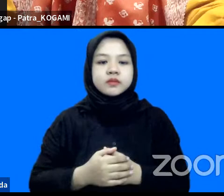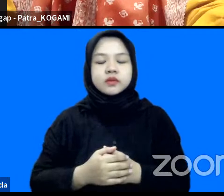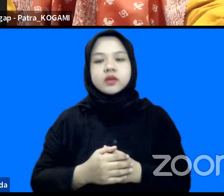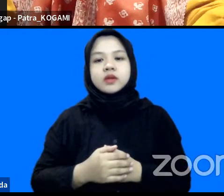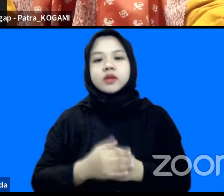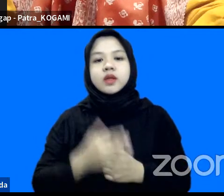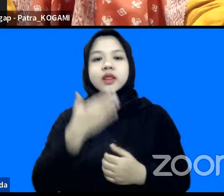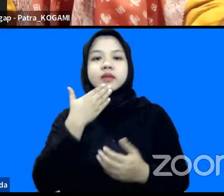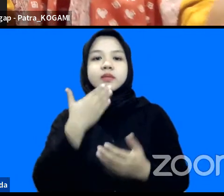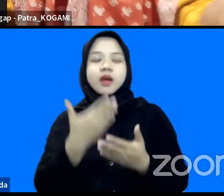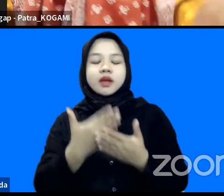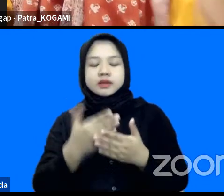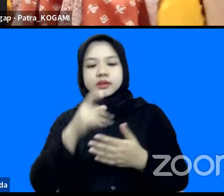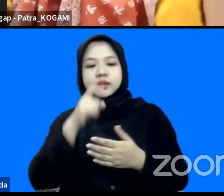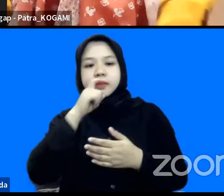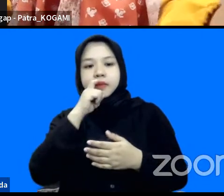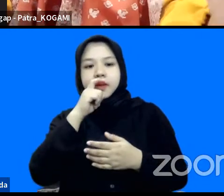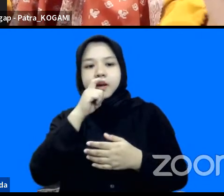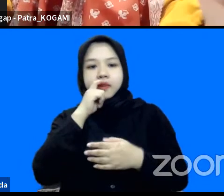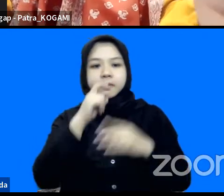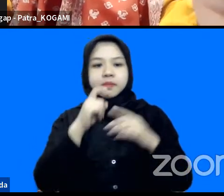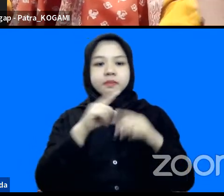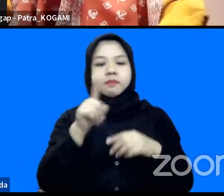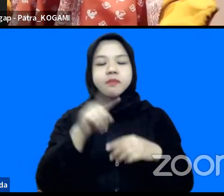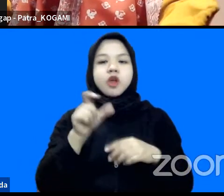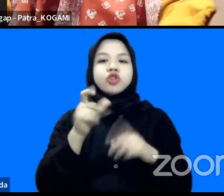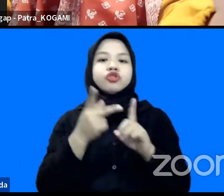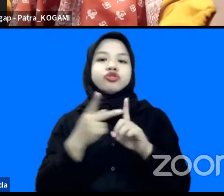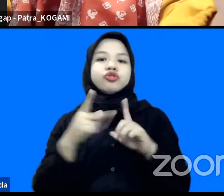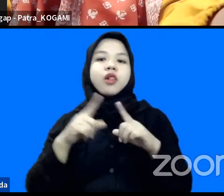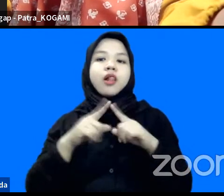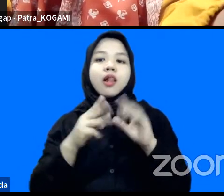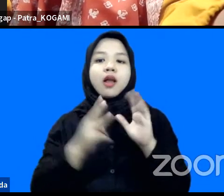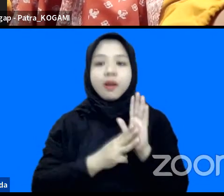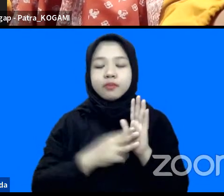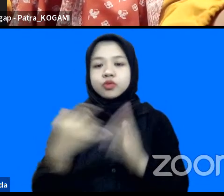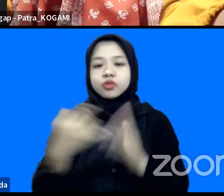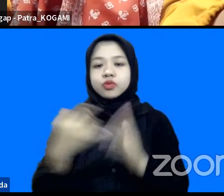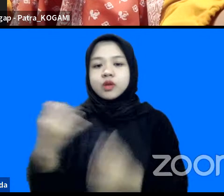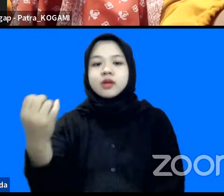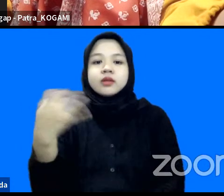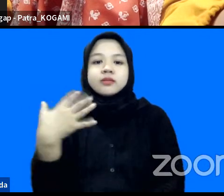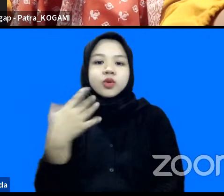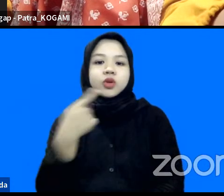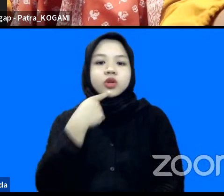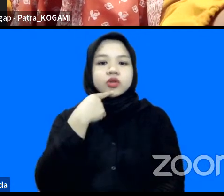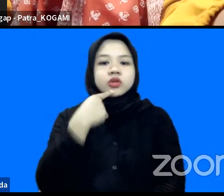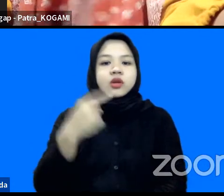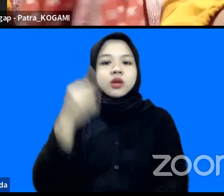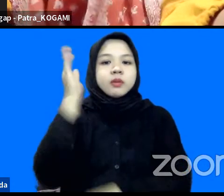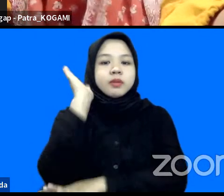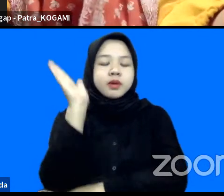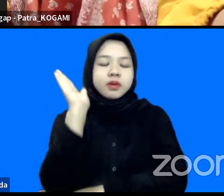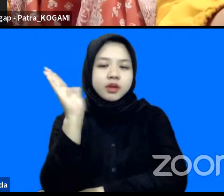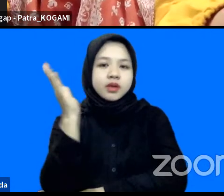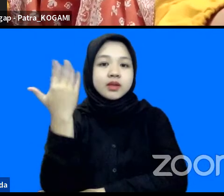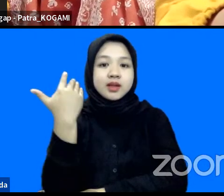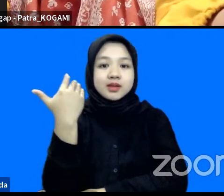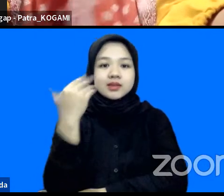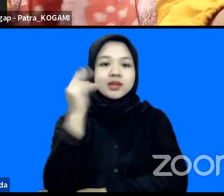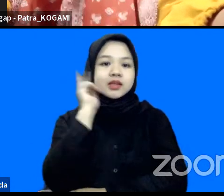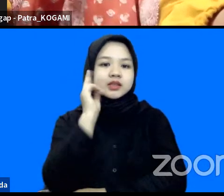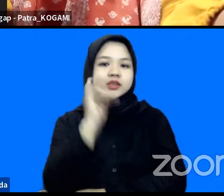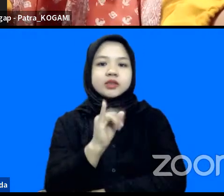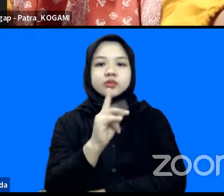kasih Bapak Sulham atas tanggapannya terkait dengan pemaparan tadi yang sudah disampaikan oleh Ibu